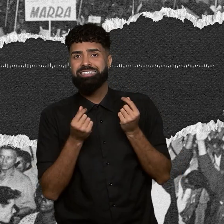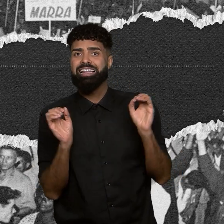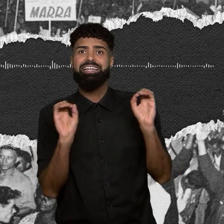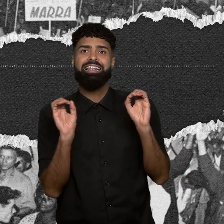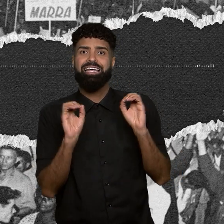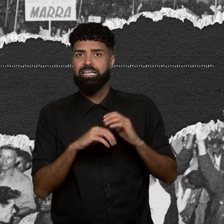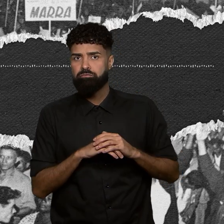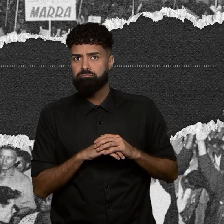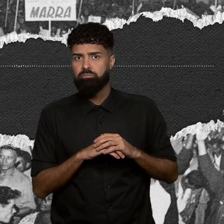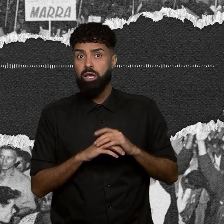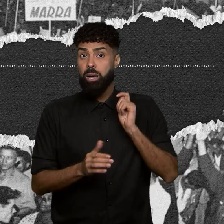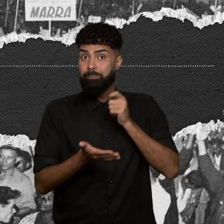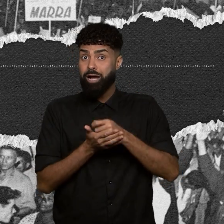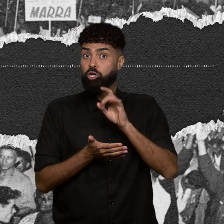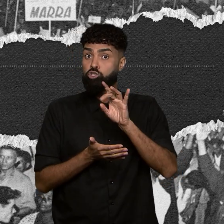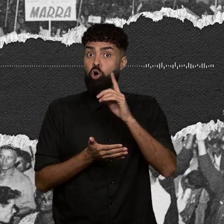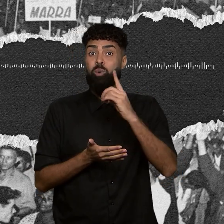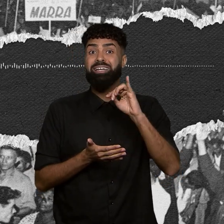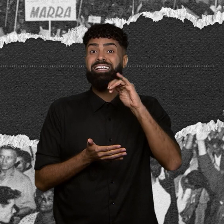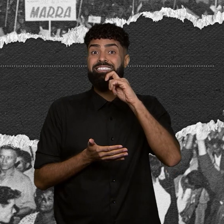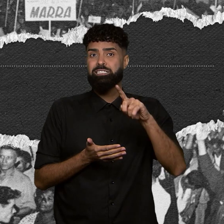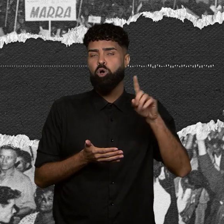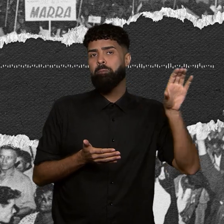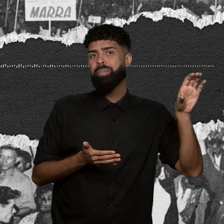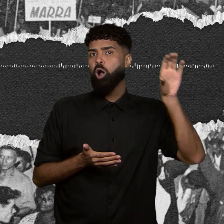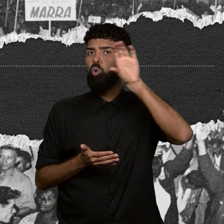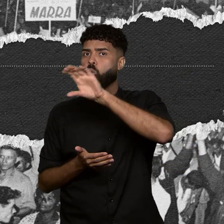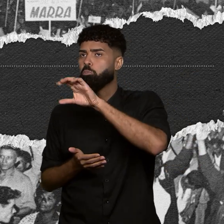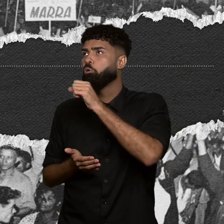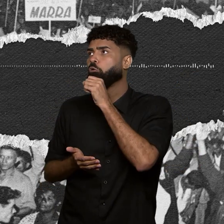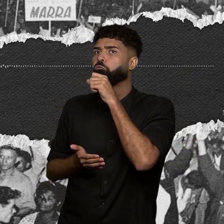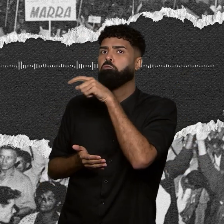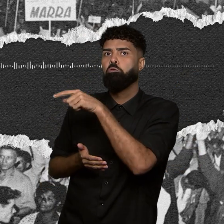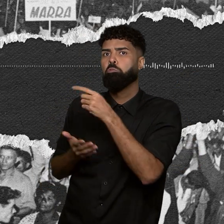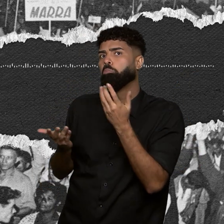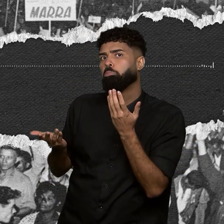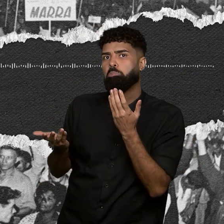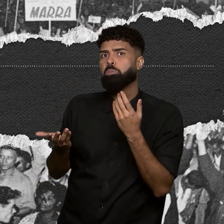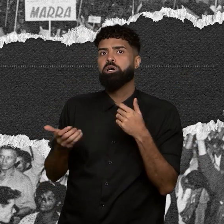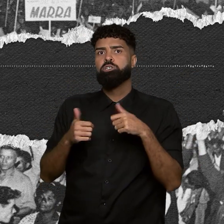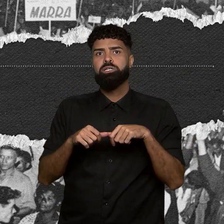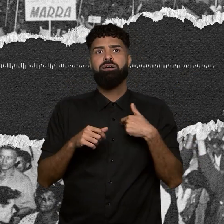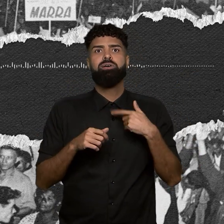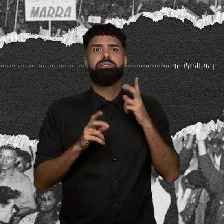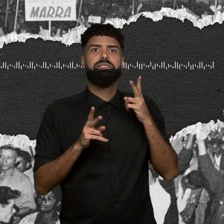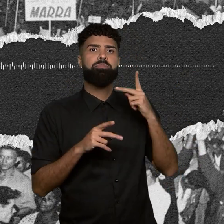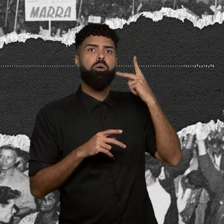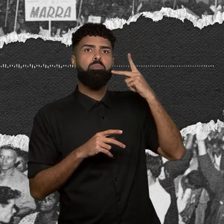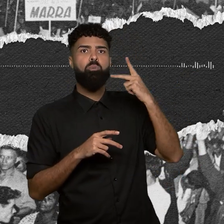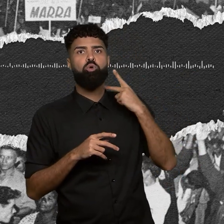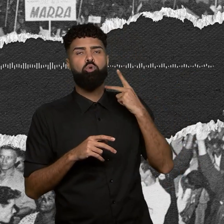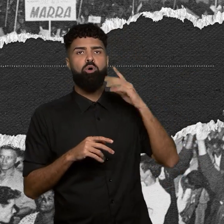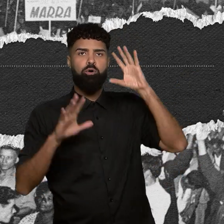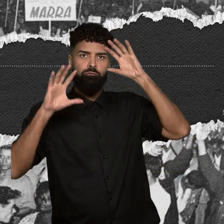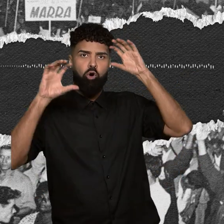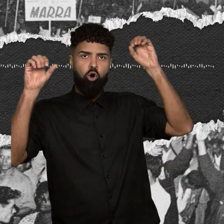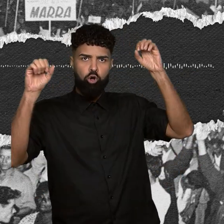Foi pago somente a indenização e meu avô prestava conta pro promotor em fórum e ele